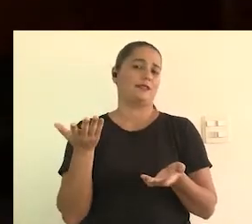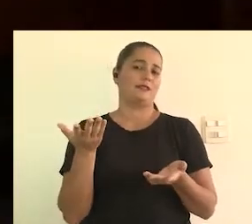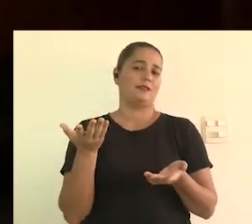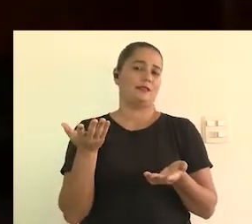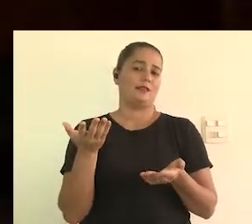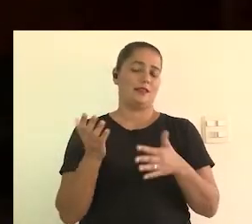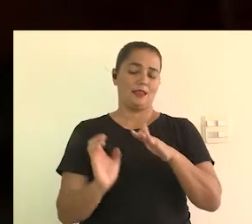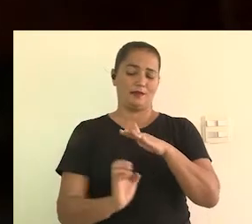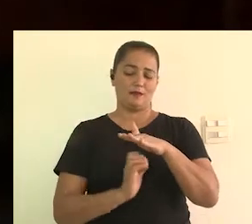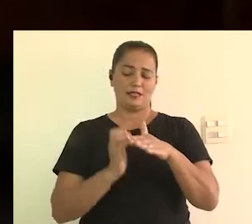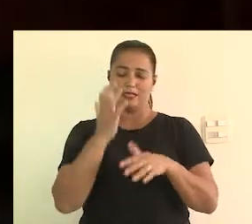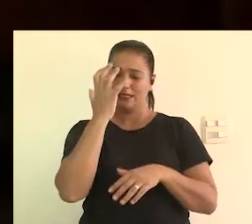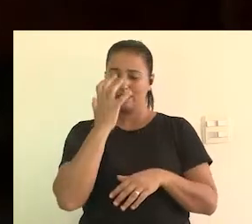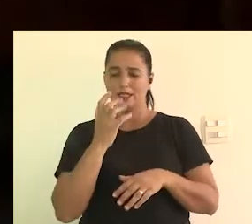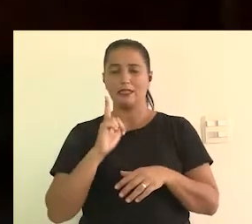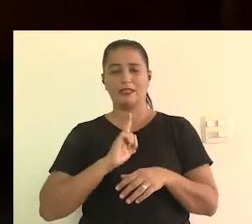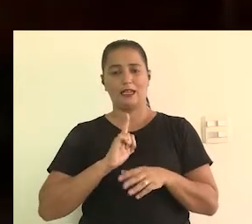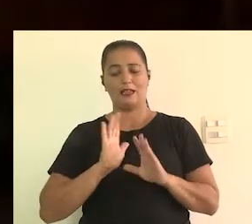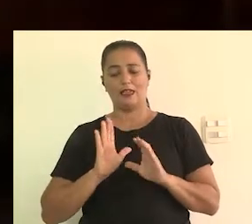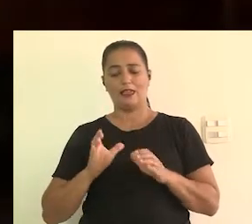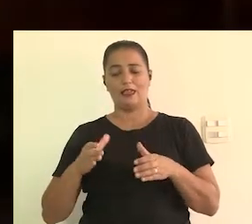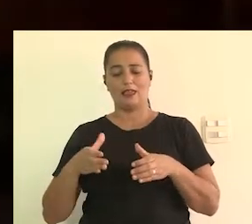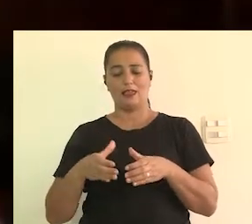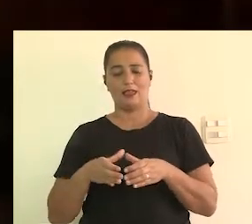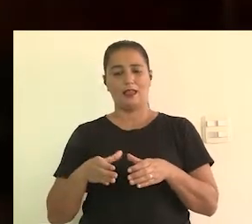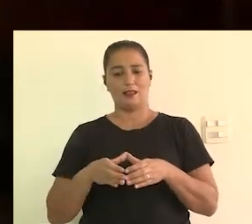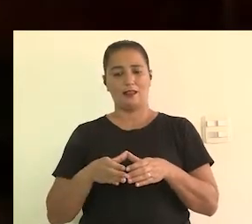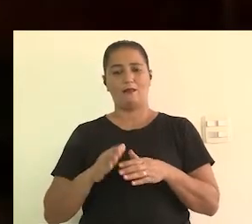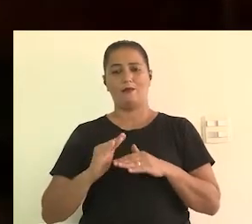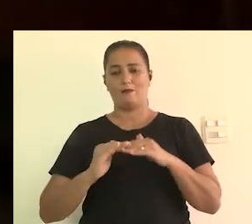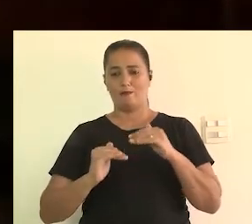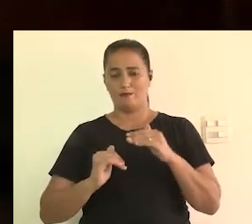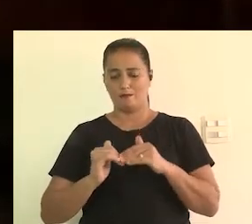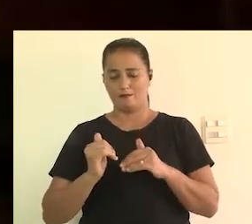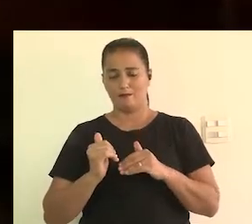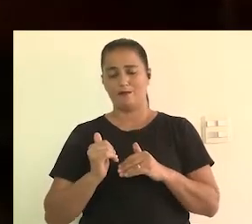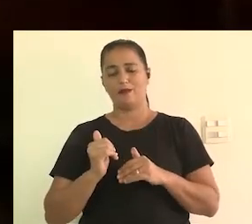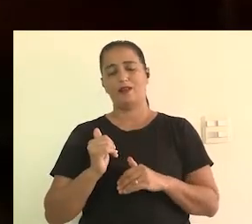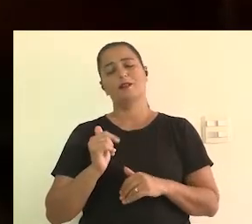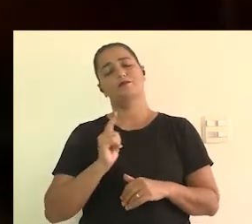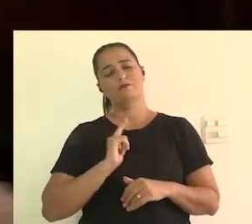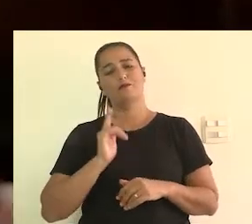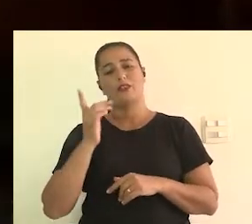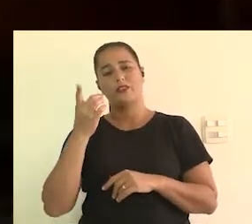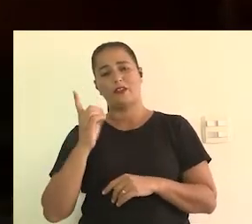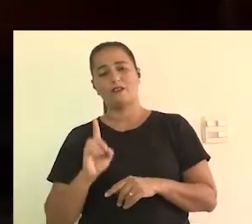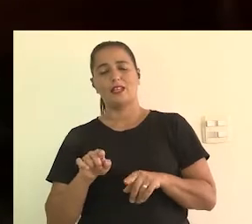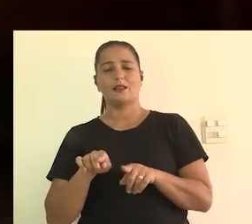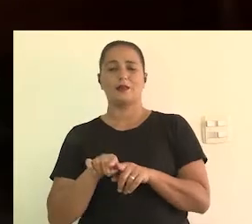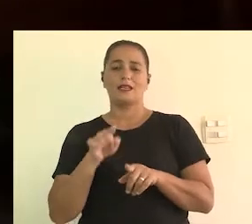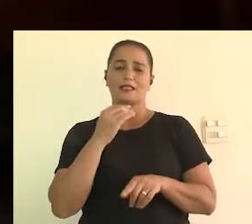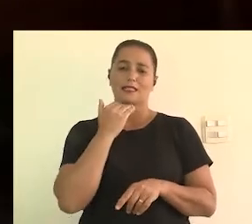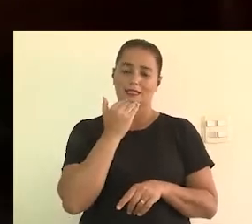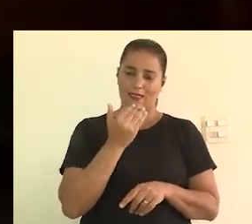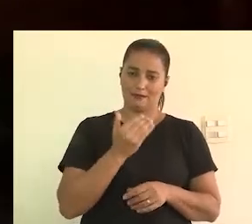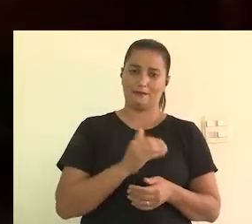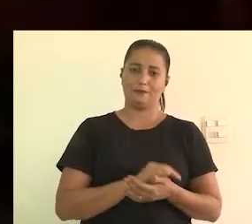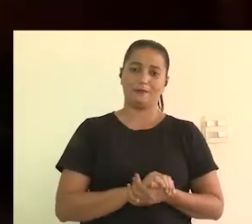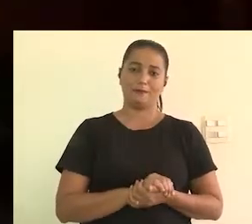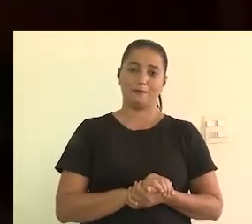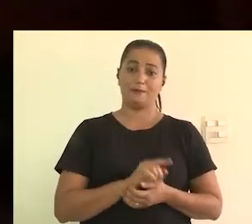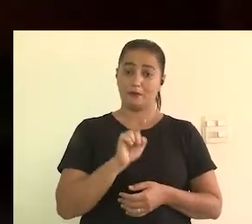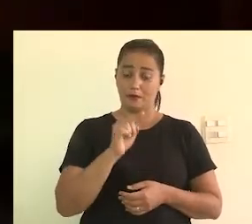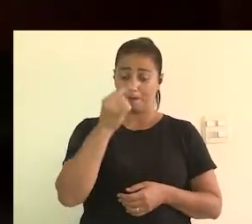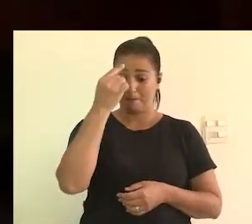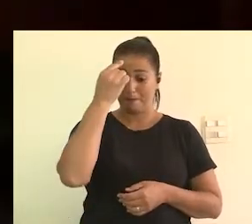essas pessoas que já trabalham, que geralmente a empresa, uma empresa séria, ela vai ter a equipe dela, com profissionais